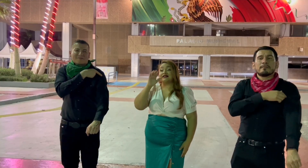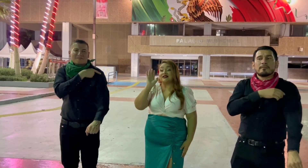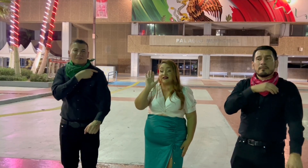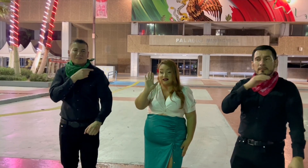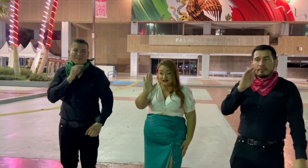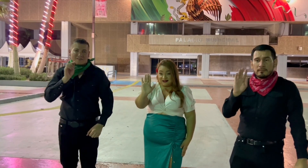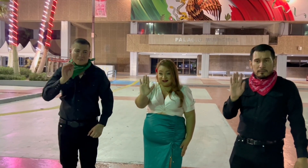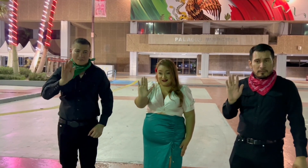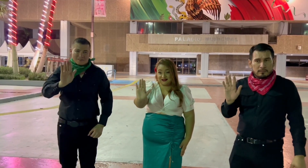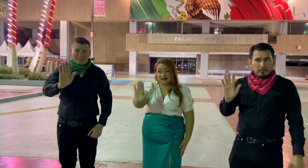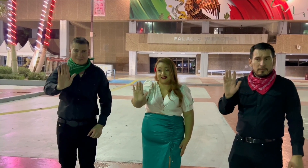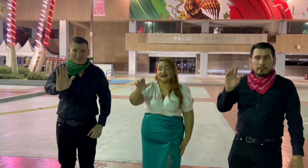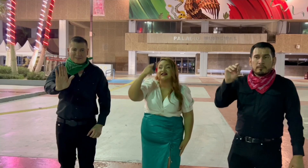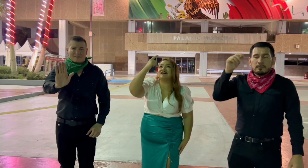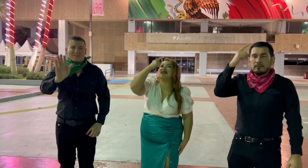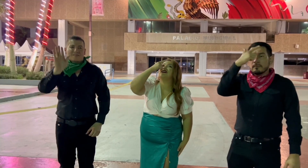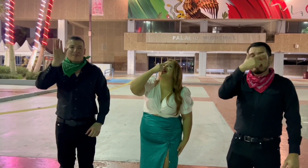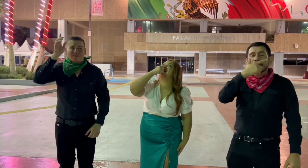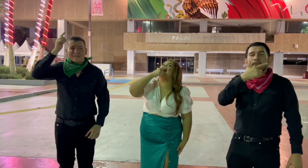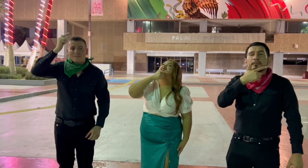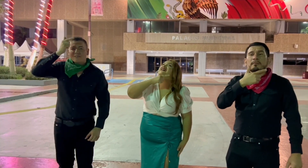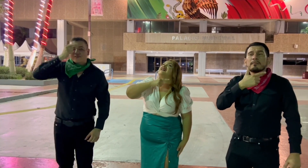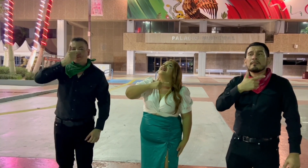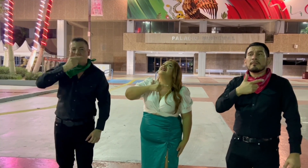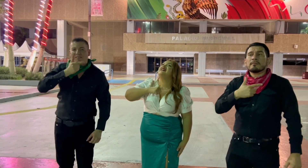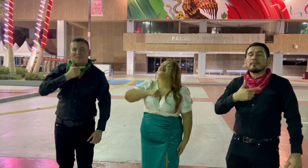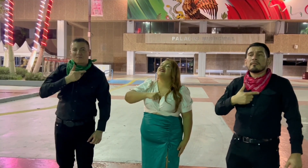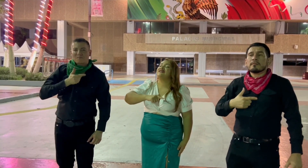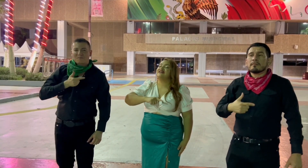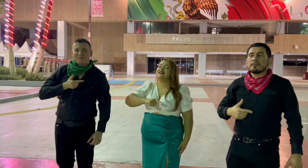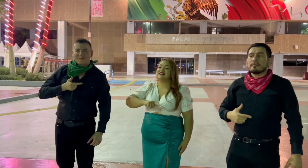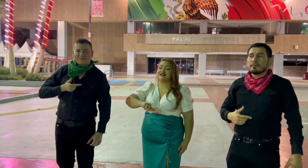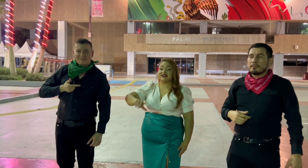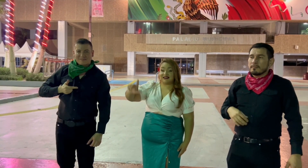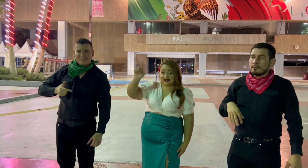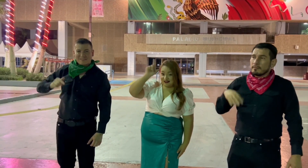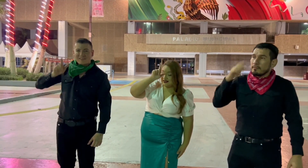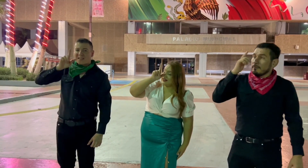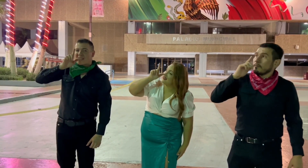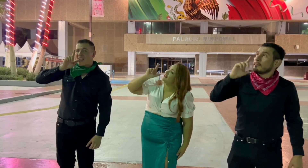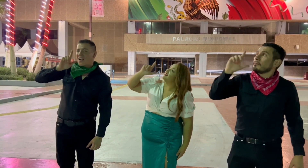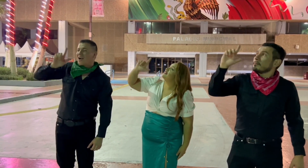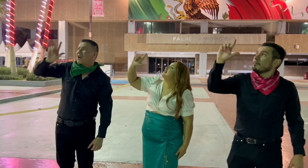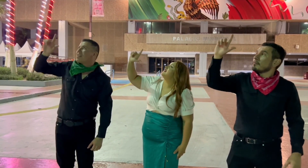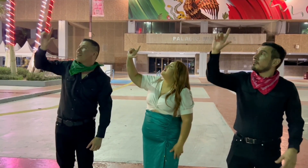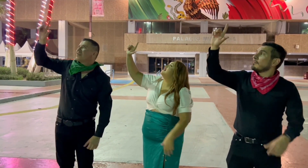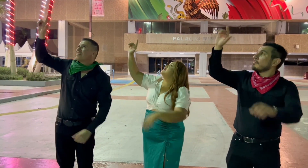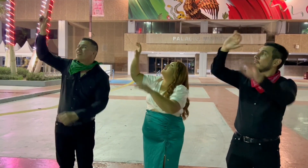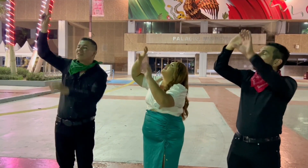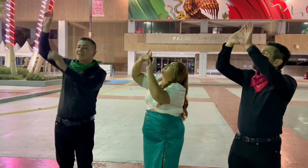Cuando llegó la noche y apareció la luna